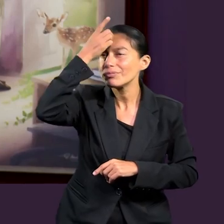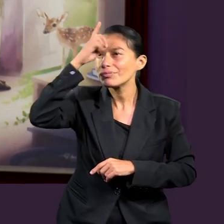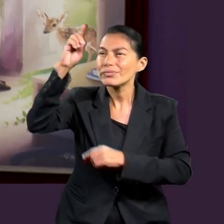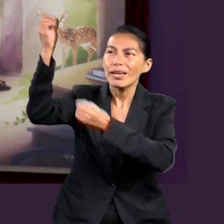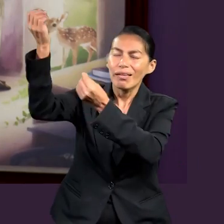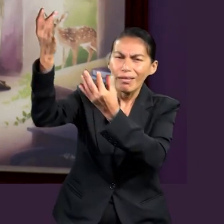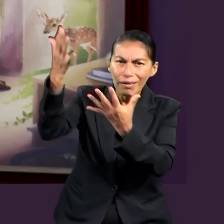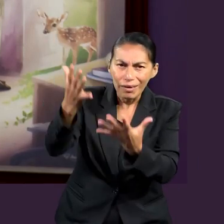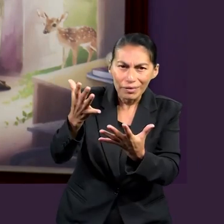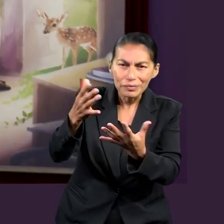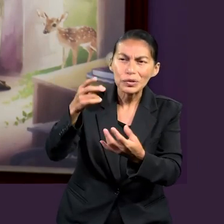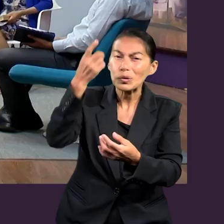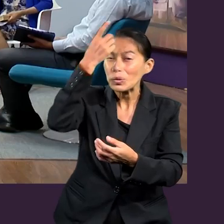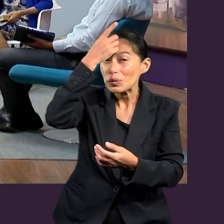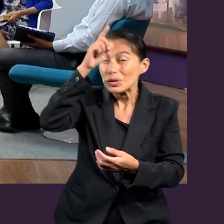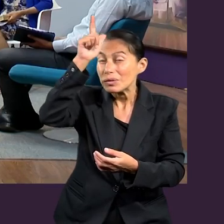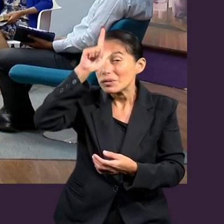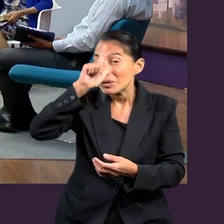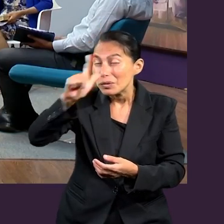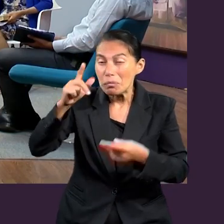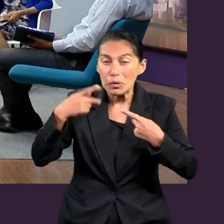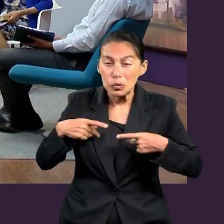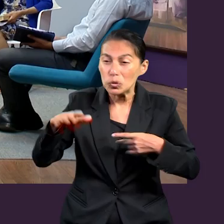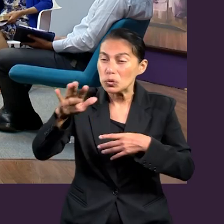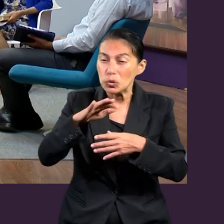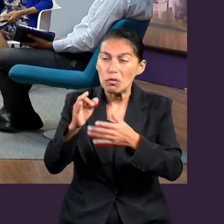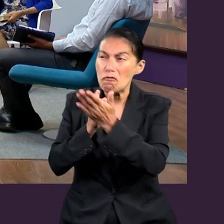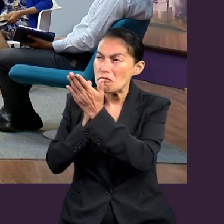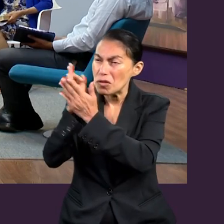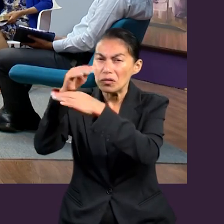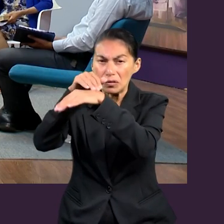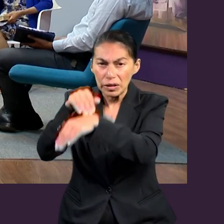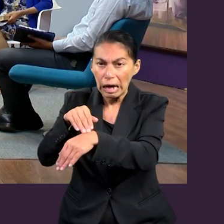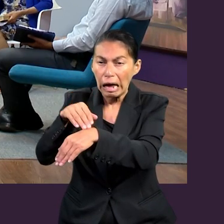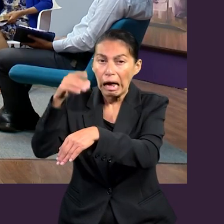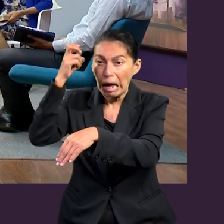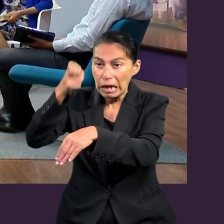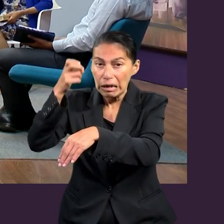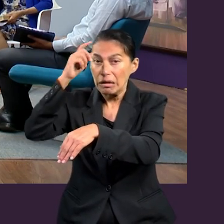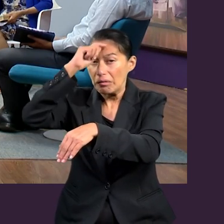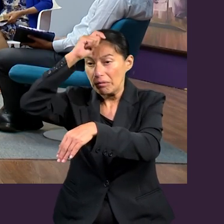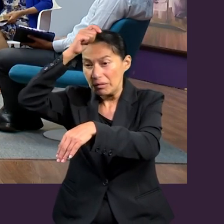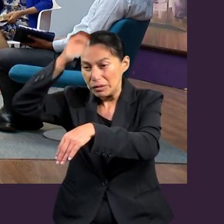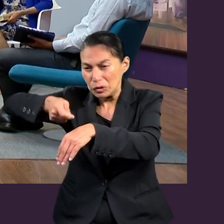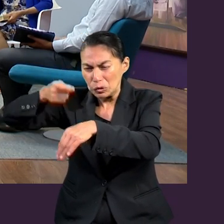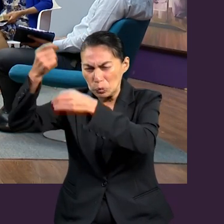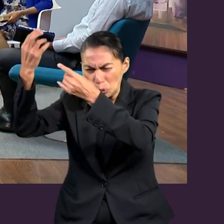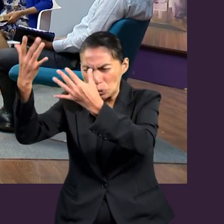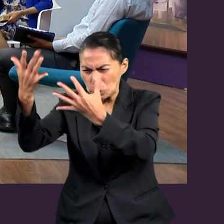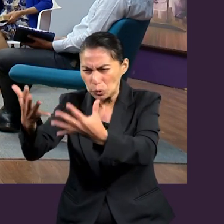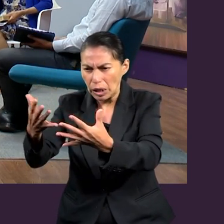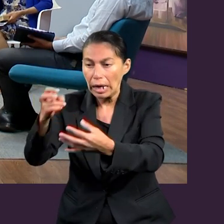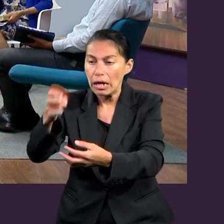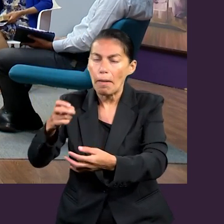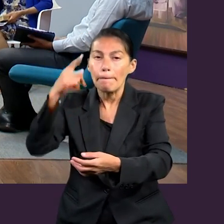los dones espirituales que da a los miembros de la iglesia, no son para un beneficio personal, sino son para el servicio. Son capacidades, ¿verdad?